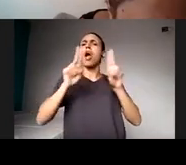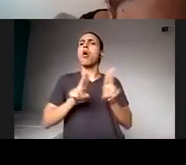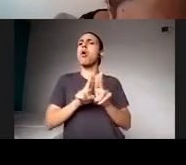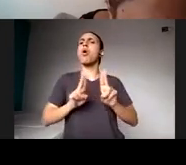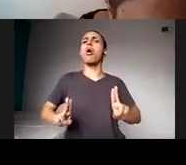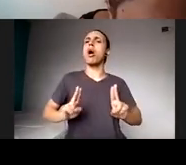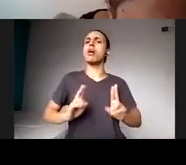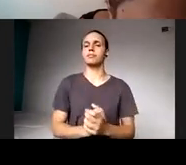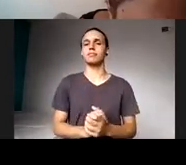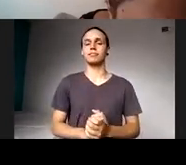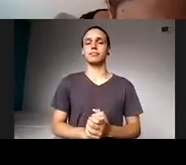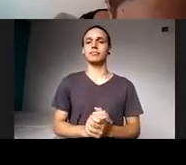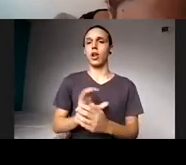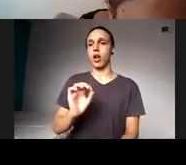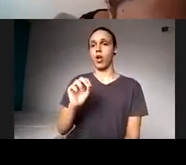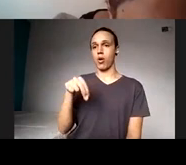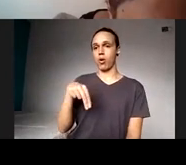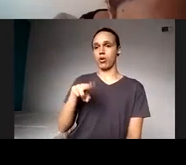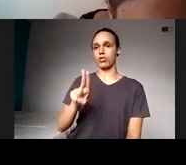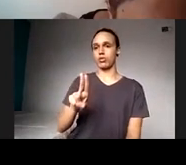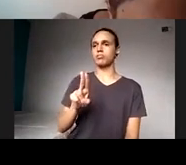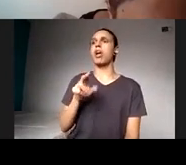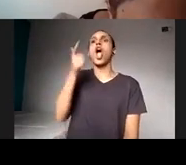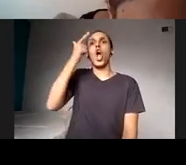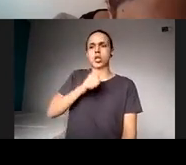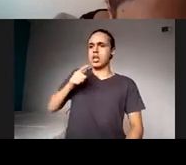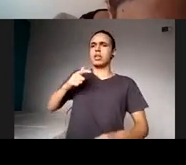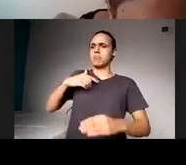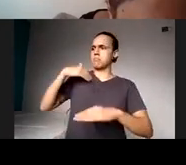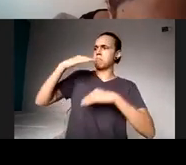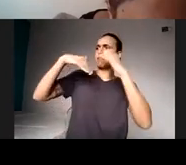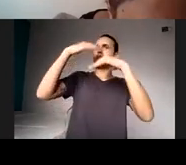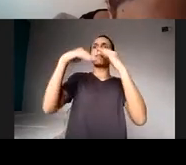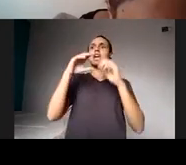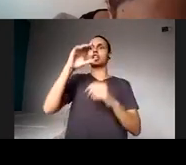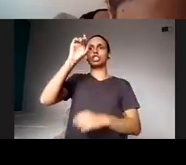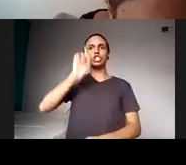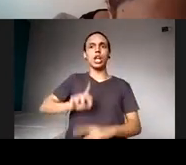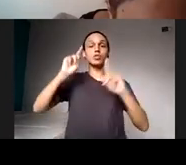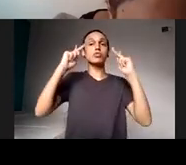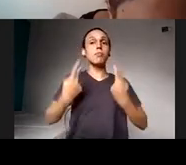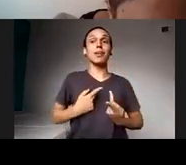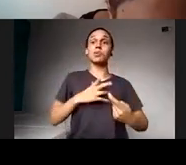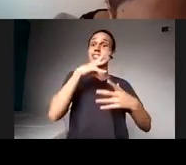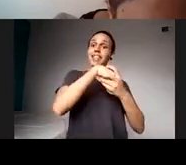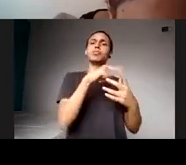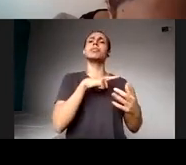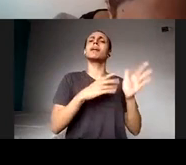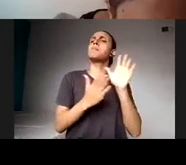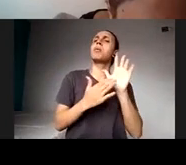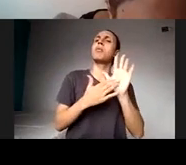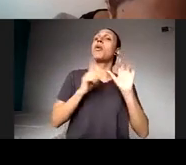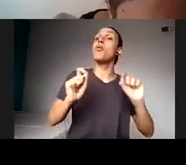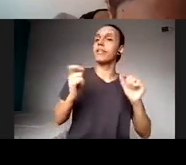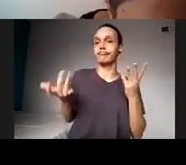ela avança nos direitos humanos quando propõe a questão da acessibilidade. E aí eu vou